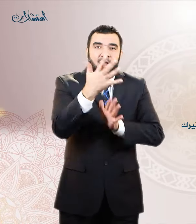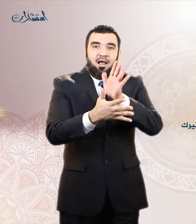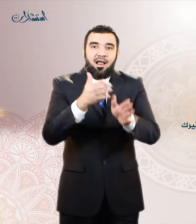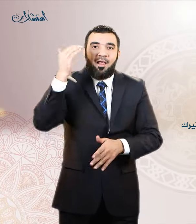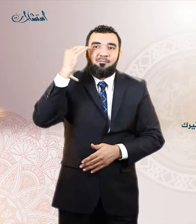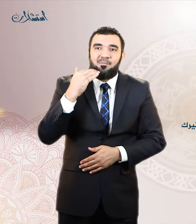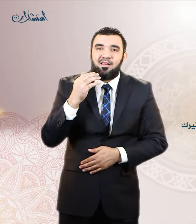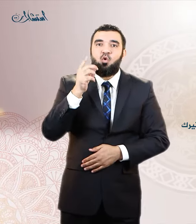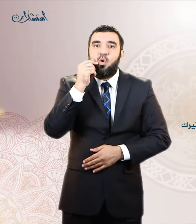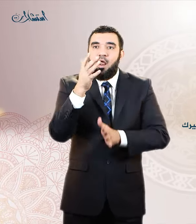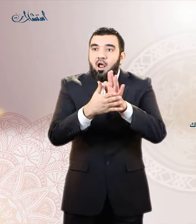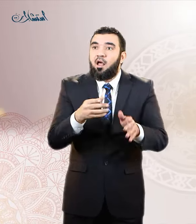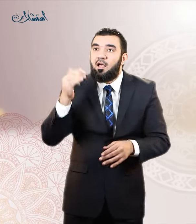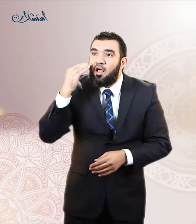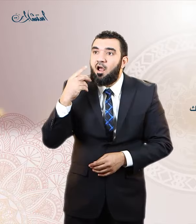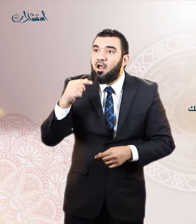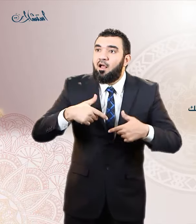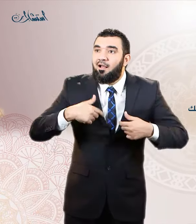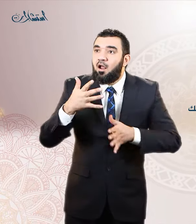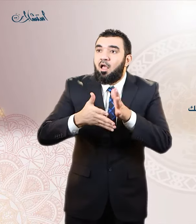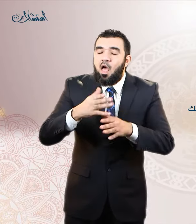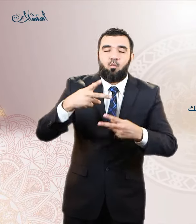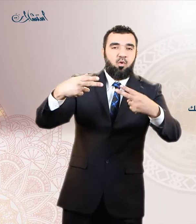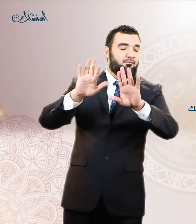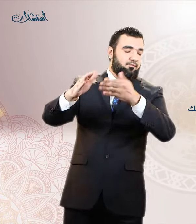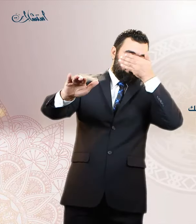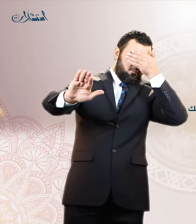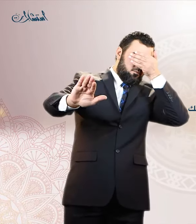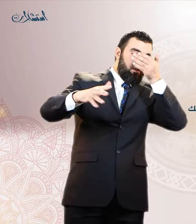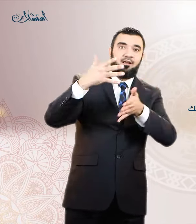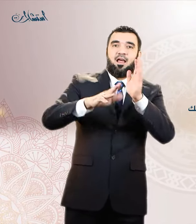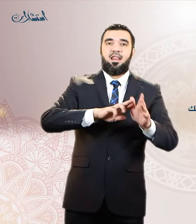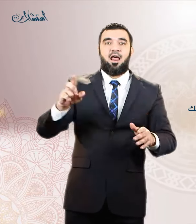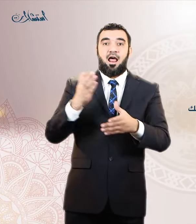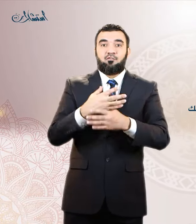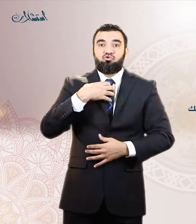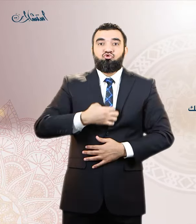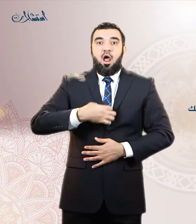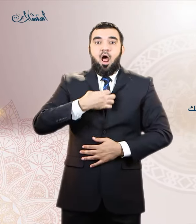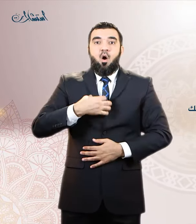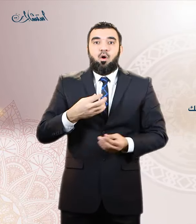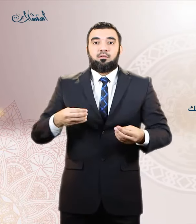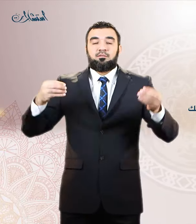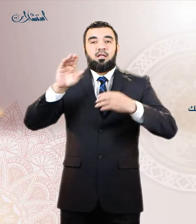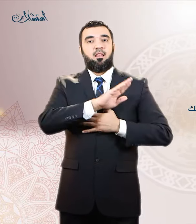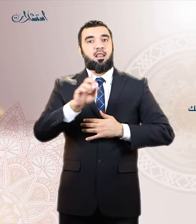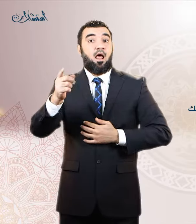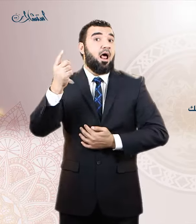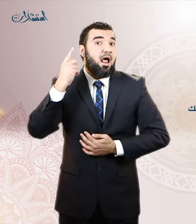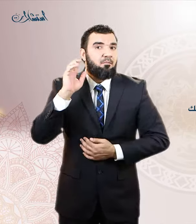به الى ما يثيرك فتجنبك للمثيرات المرئية والمسموعة او غير ذلك من